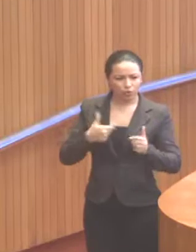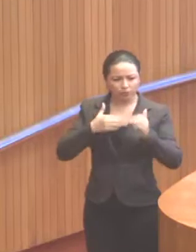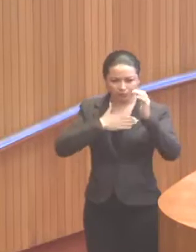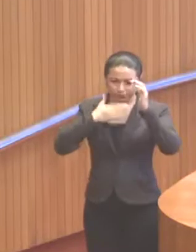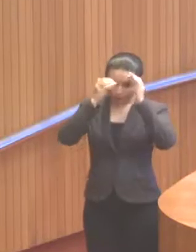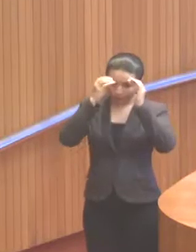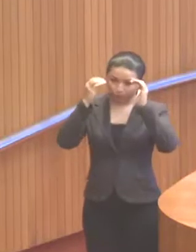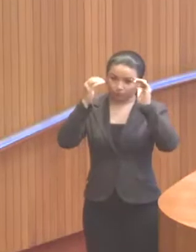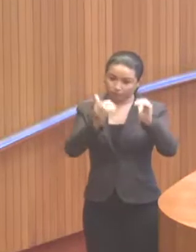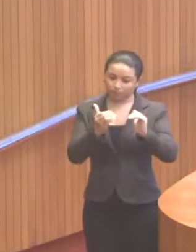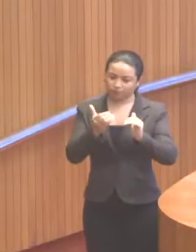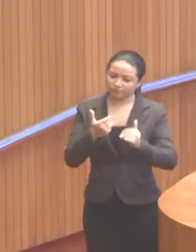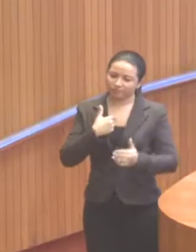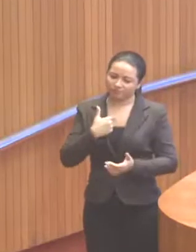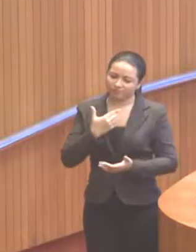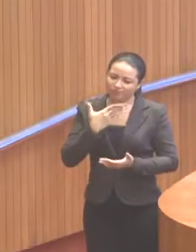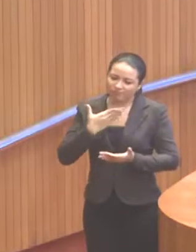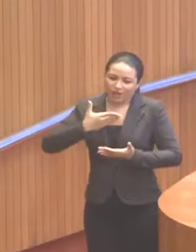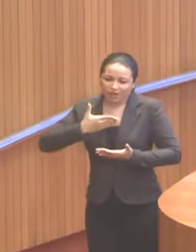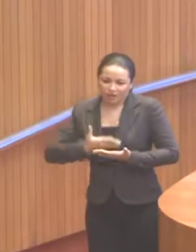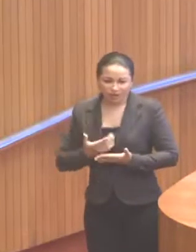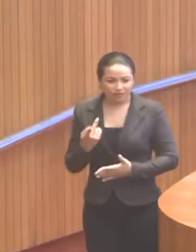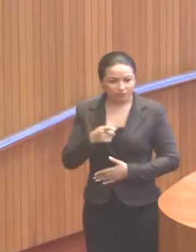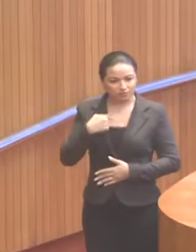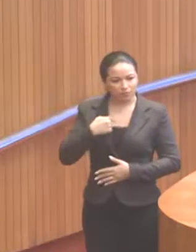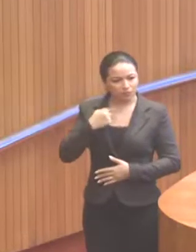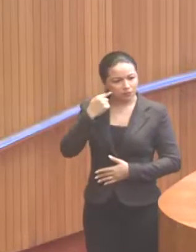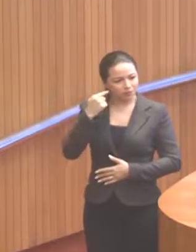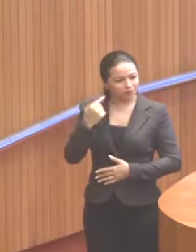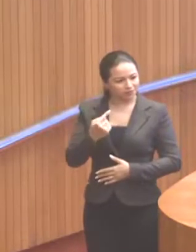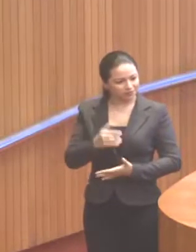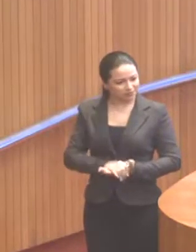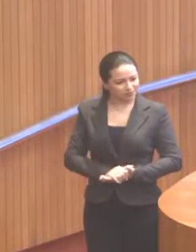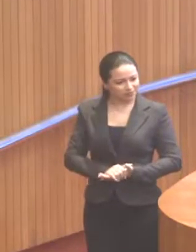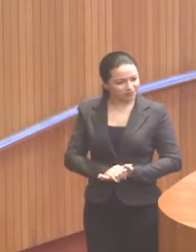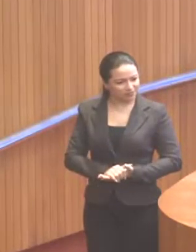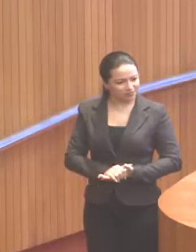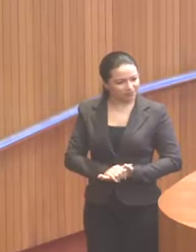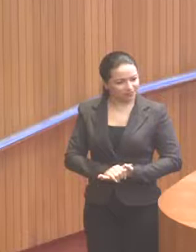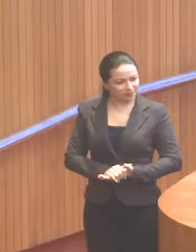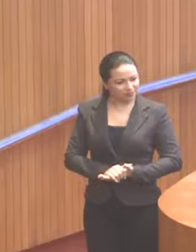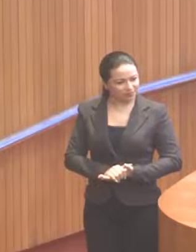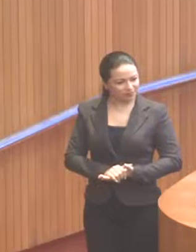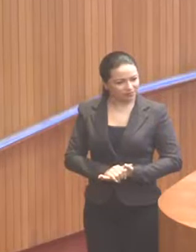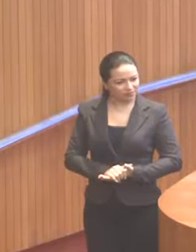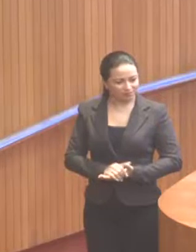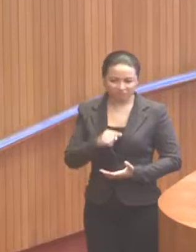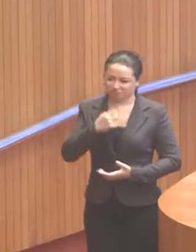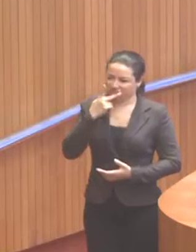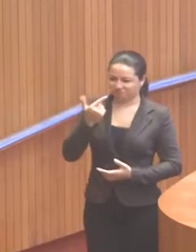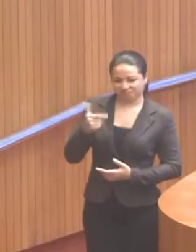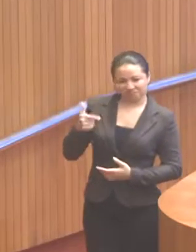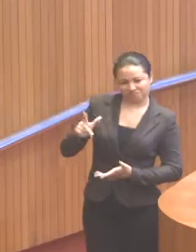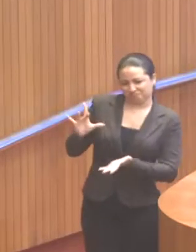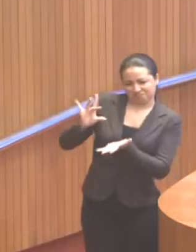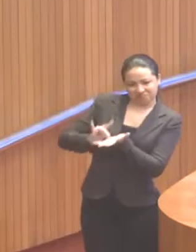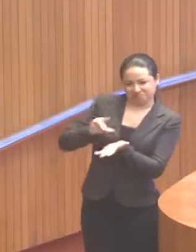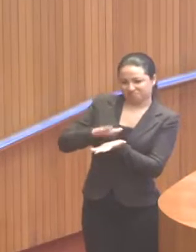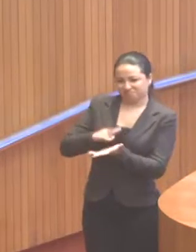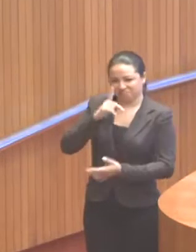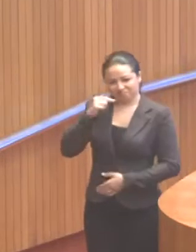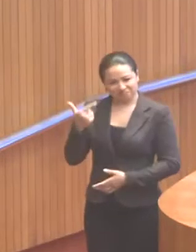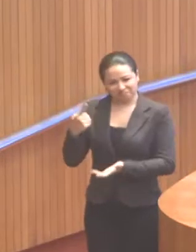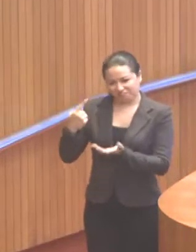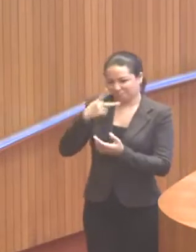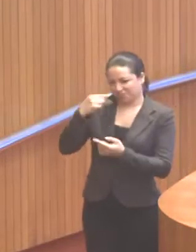respeito, toda a minha admiração. Eu vejo que o V. Exª... não cola, viu? Isso não cola. Não cola. Nós temos